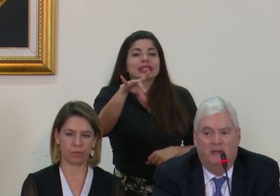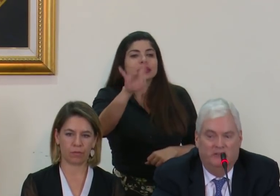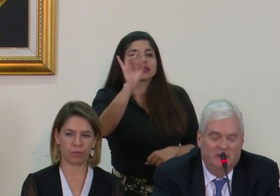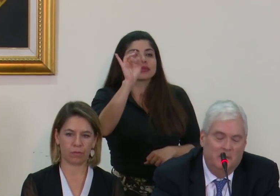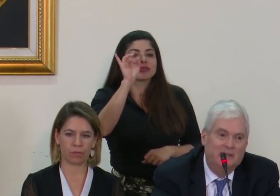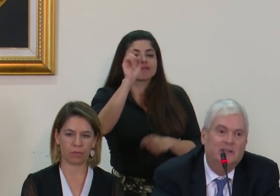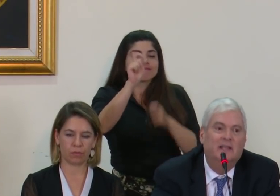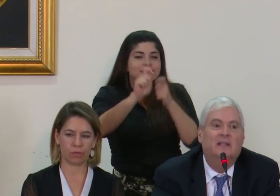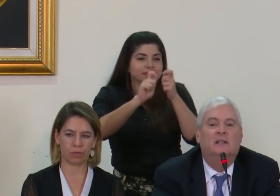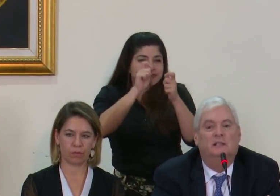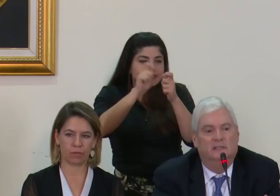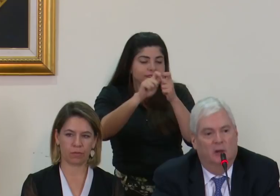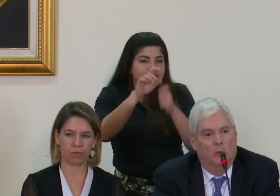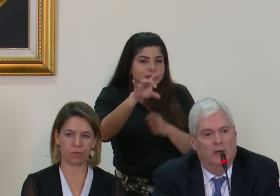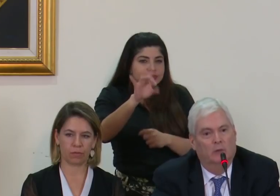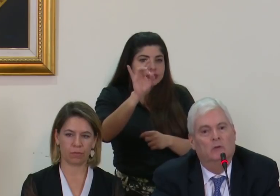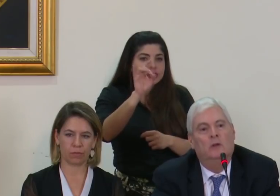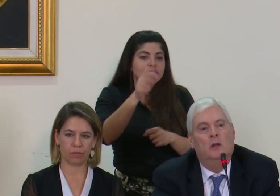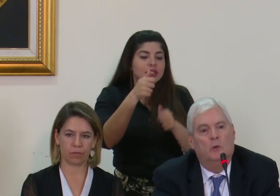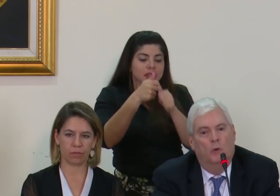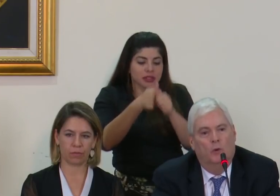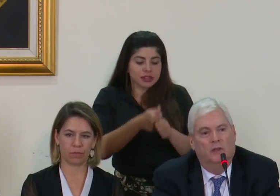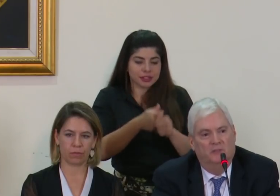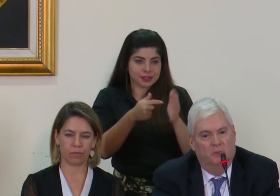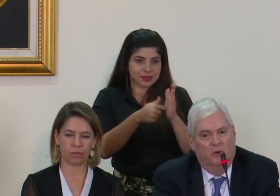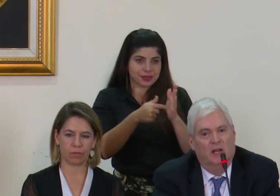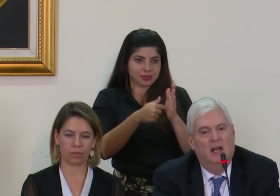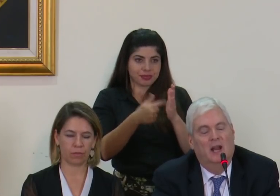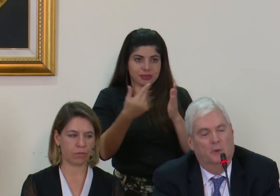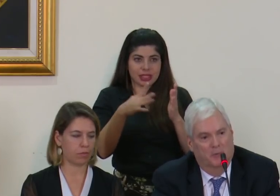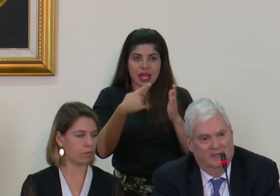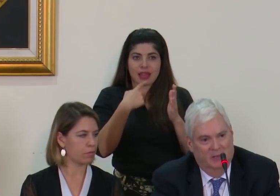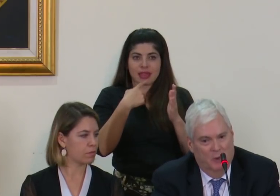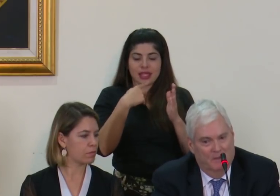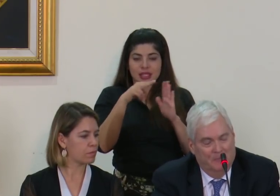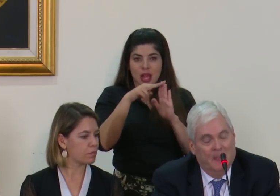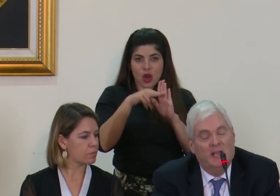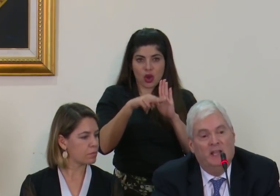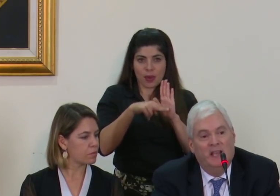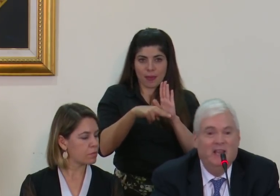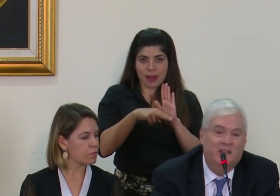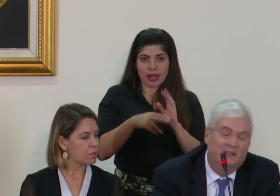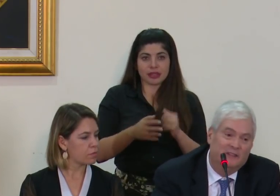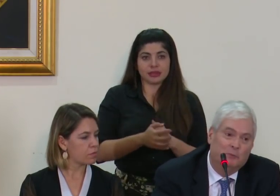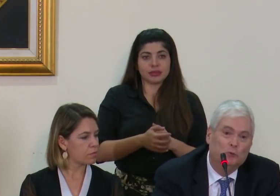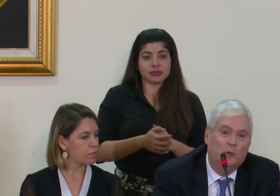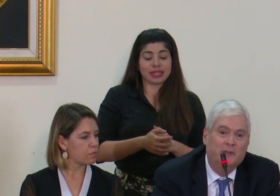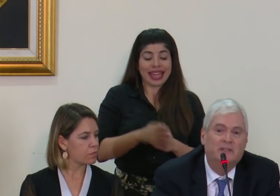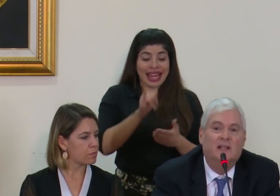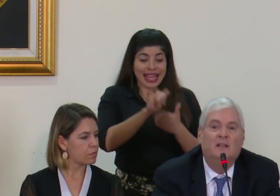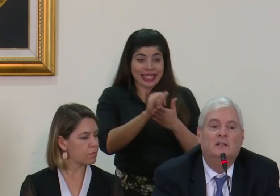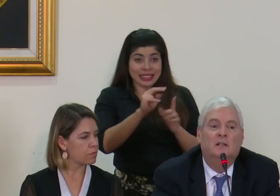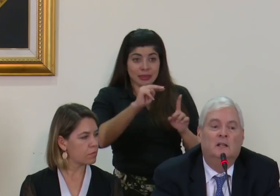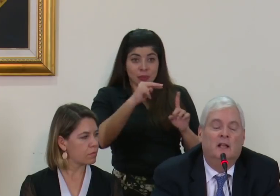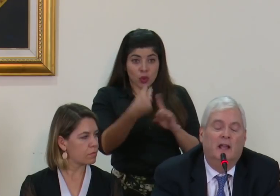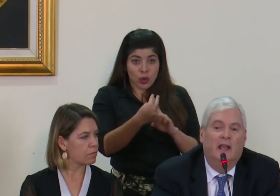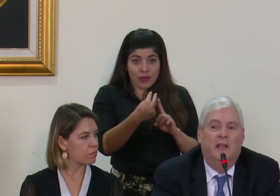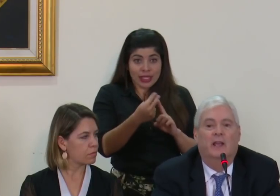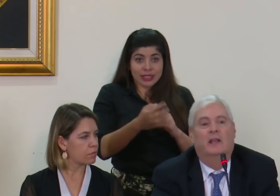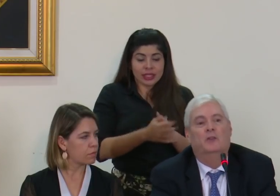precisamente de acuerdo con lo que dispone la normativa y desde ese punto de vista